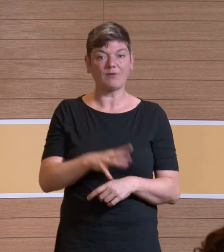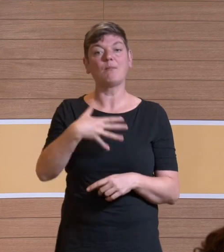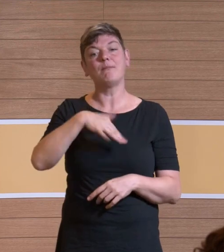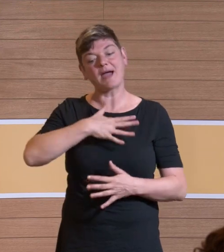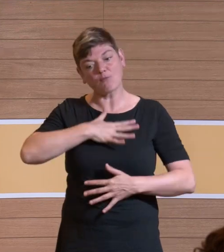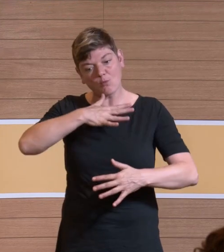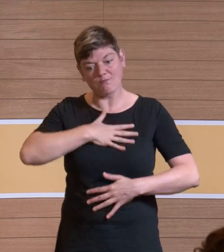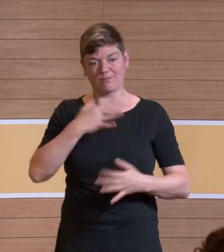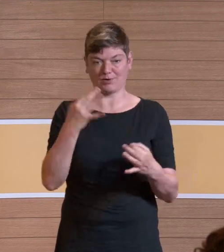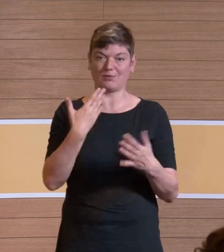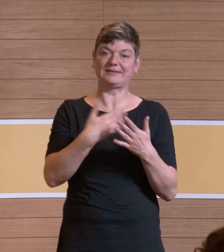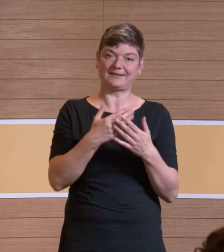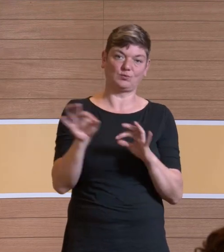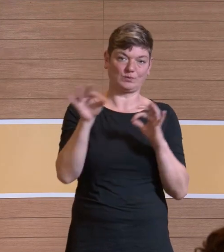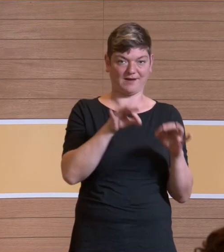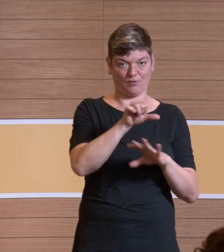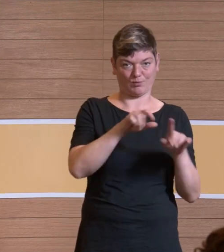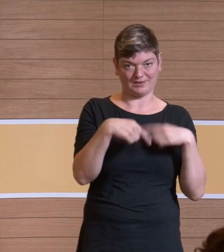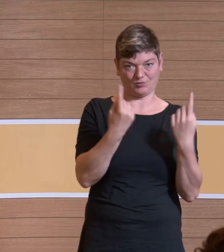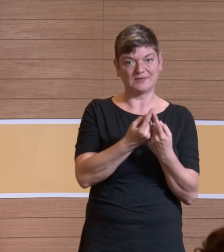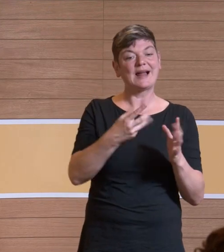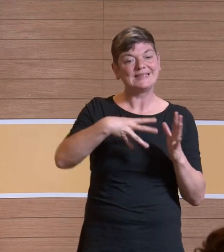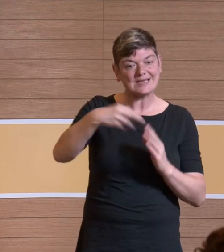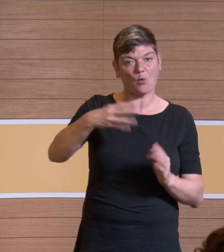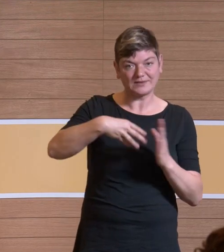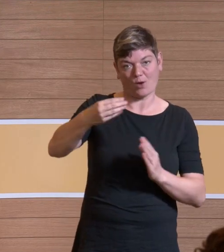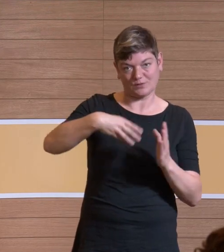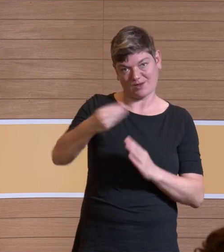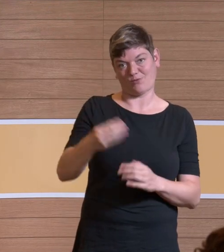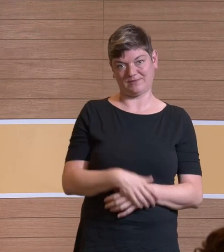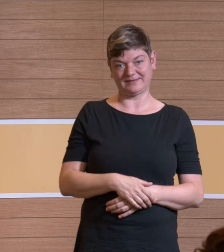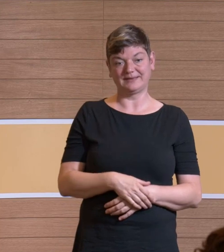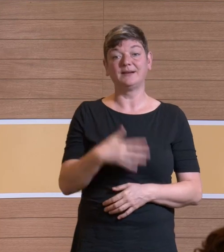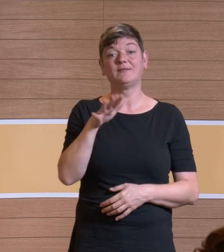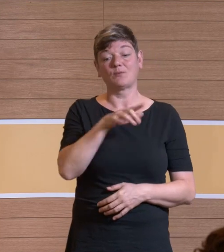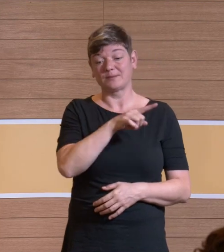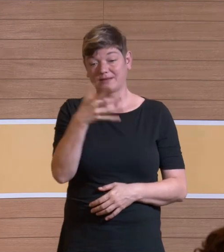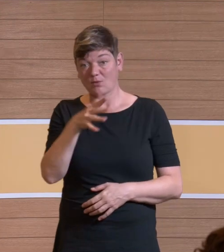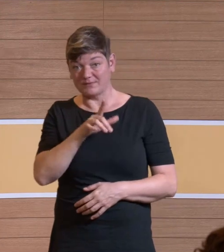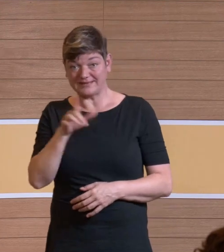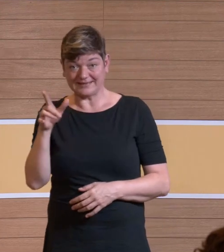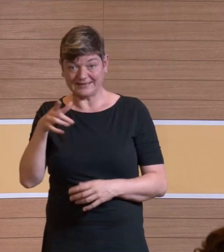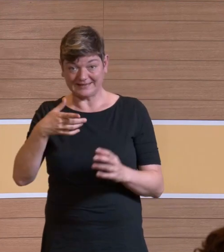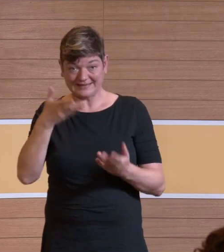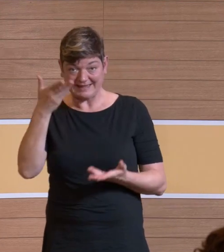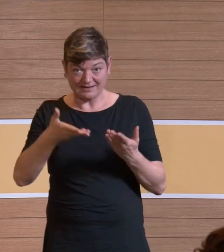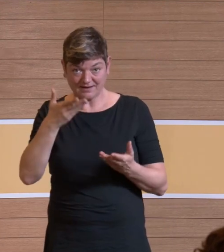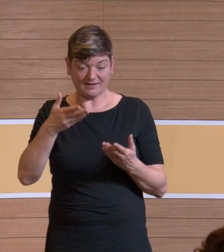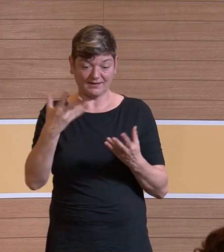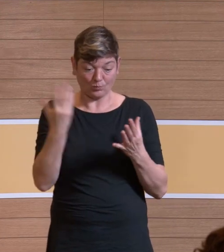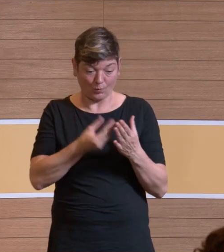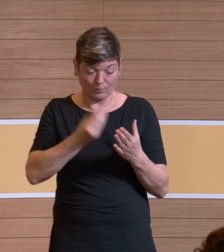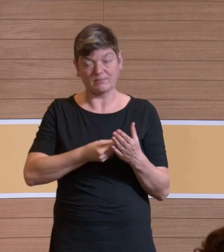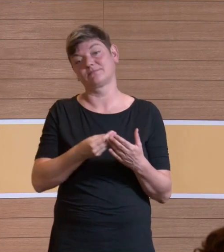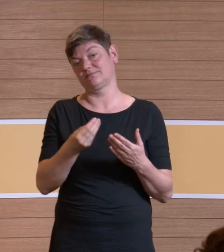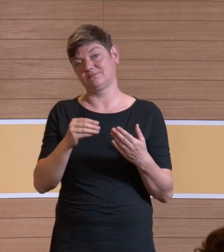ist eigentlich auch der Kernpunkt. Wir saugen hier und die Effizienz bei 15 bis 50 Liter ist einfach so, dass höchstens mal die Hälfte der